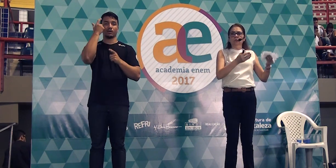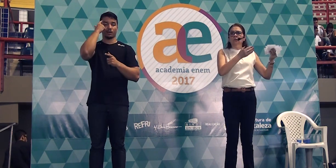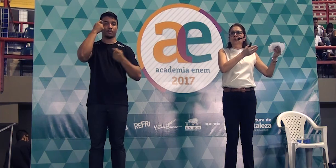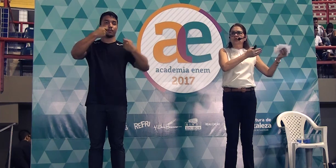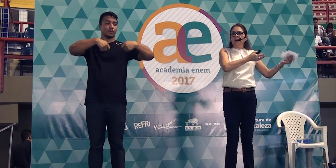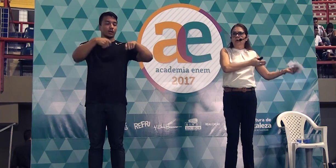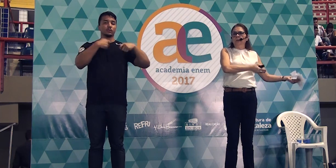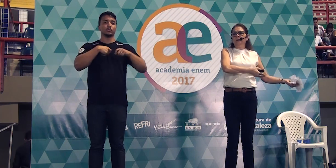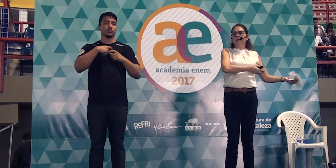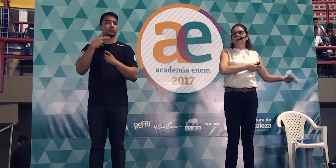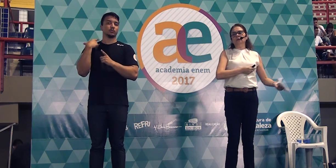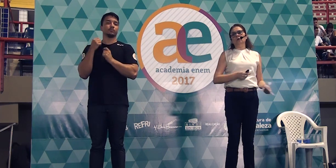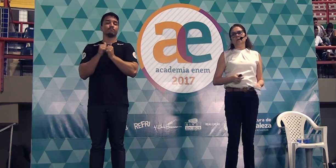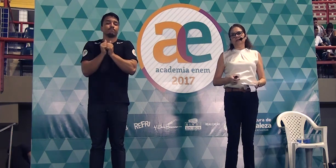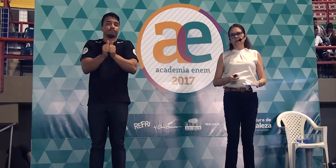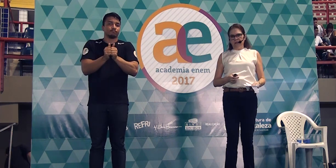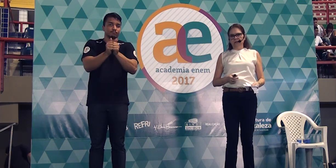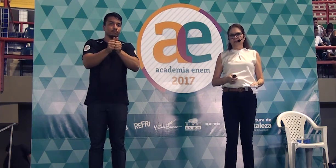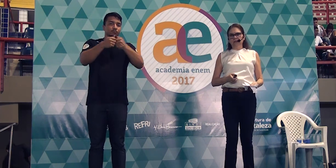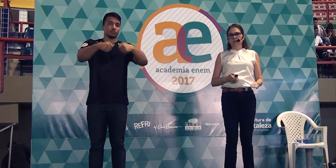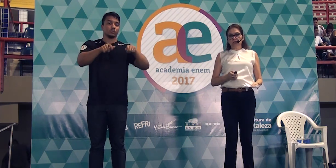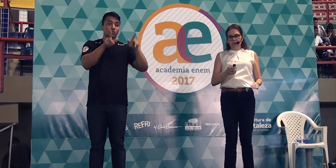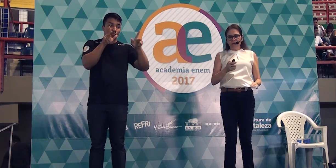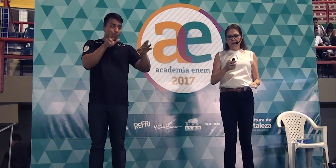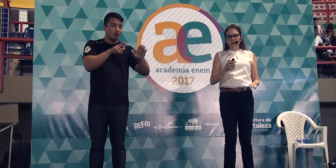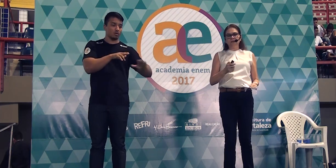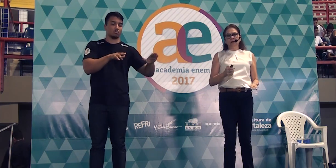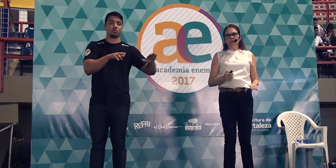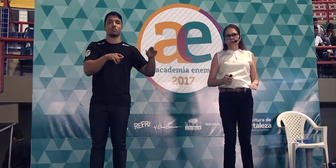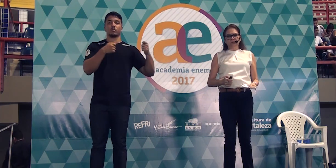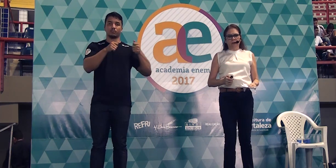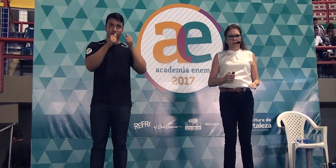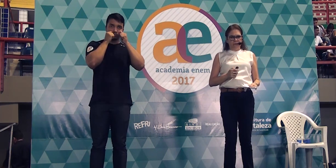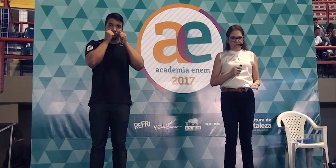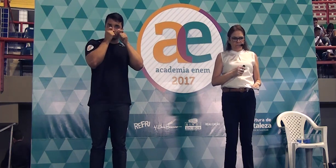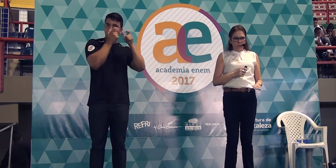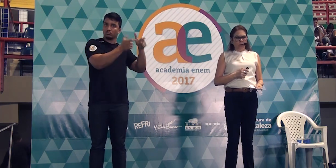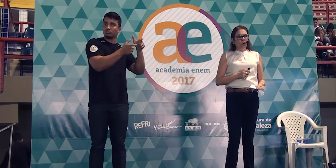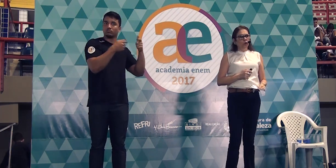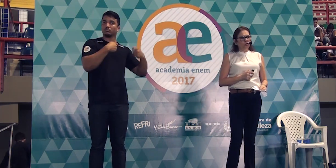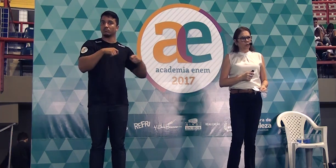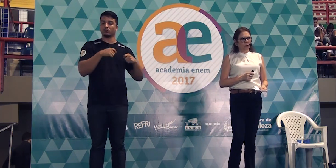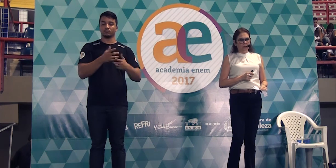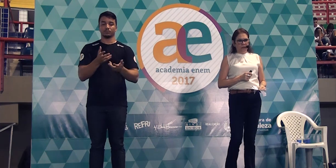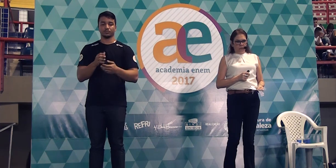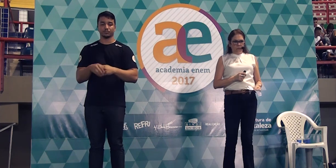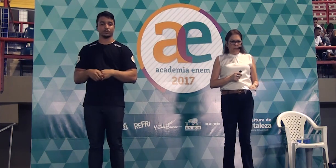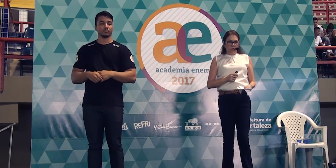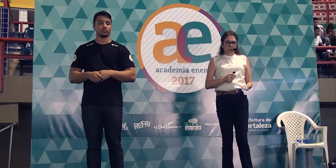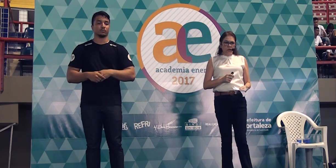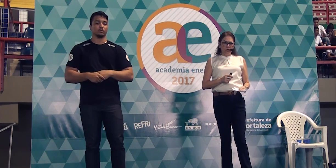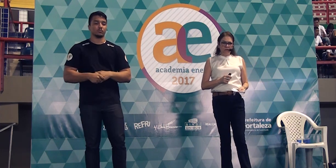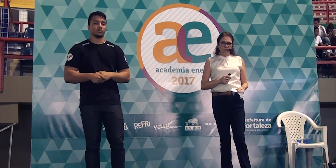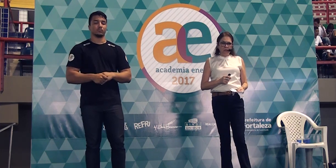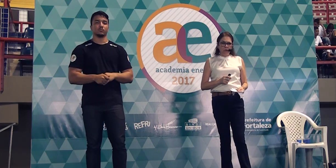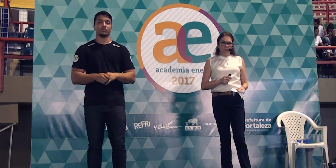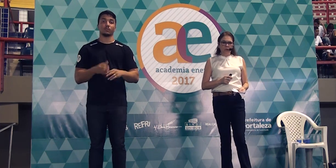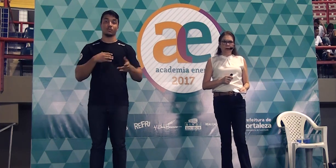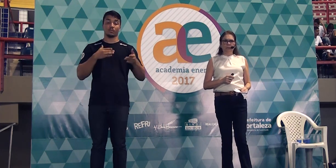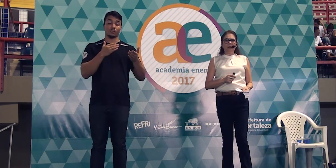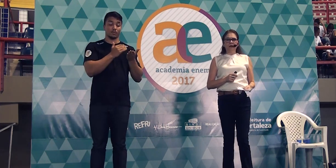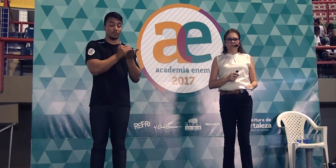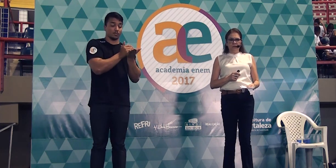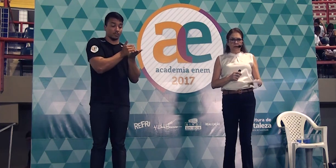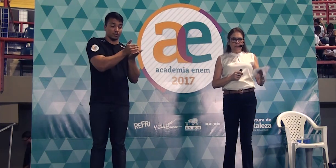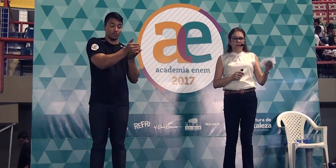precisam de acompanhamento com as crianças, de atenção dos pais. Último modelo, introdução